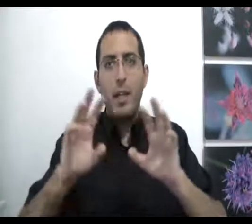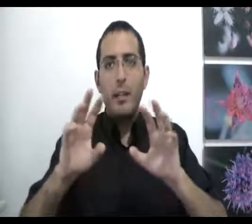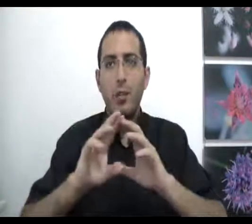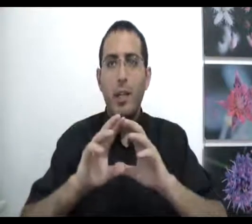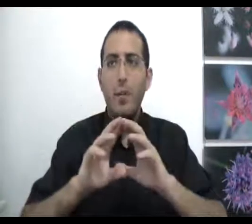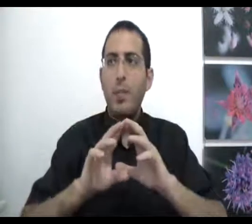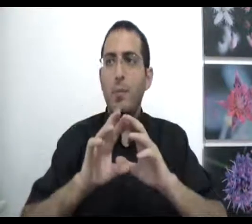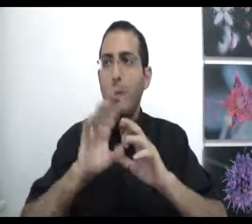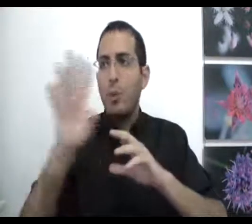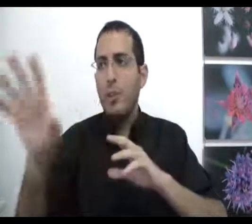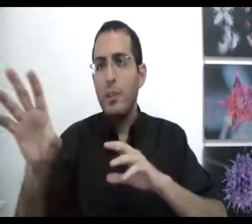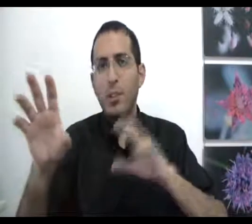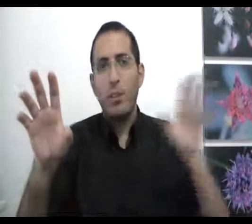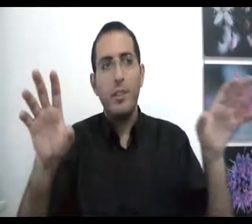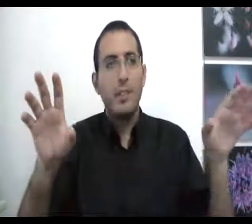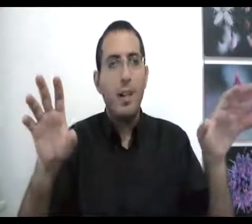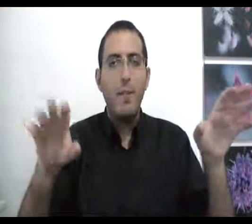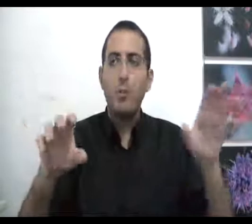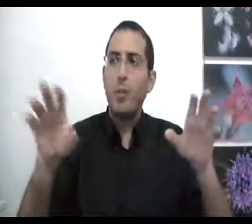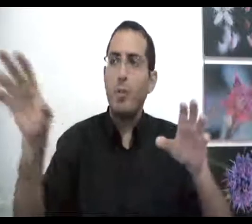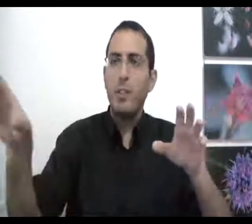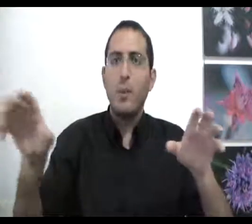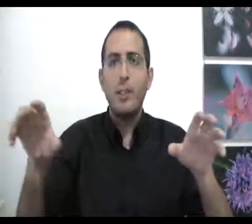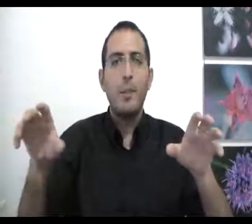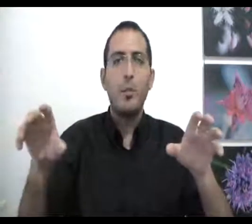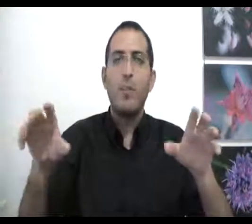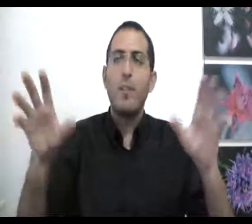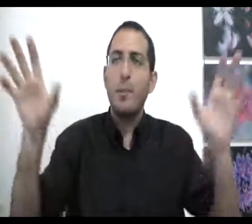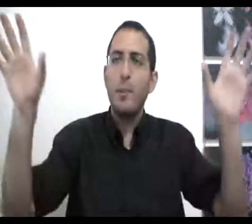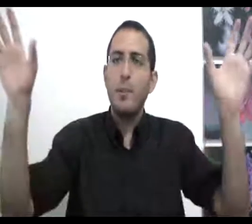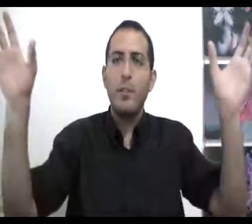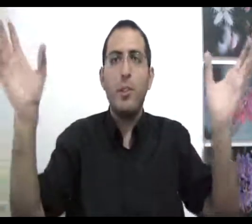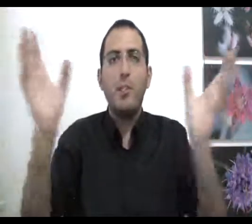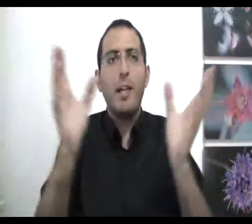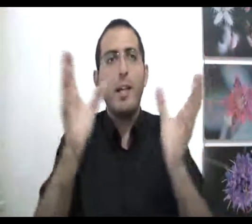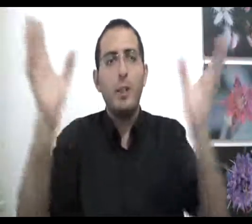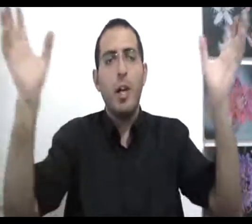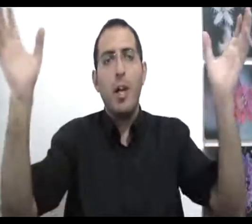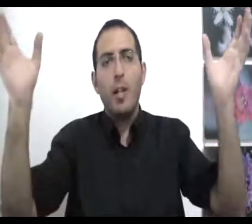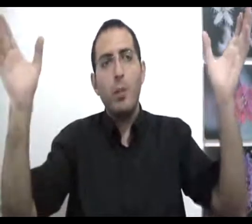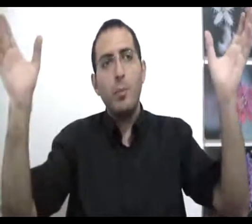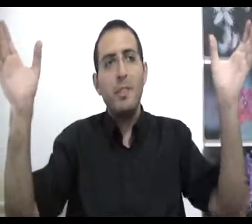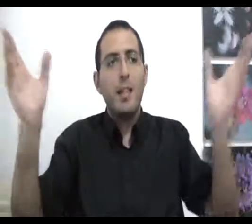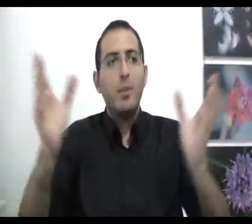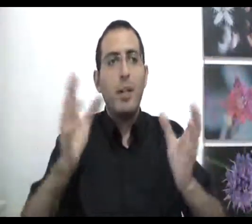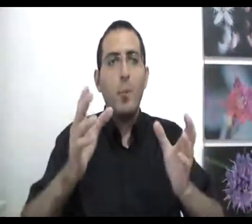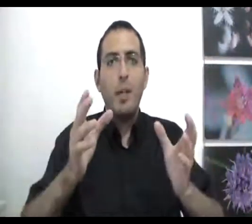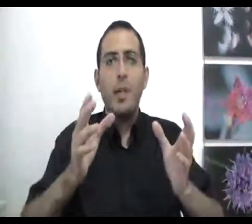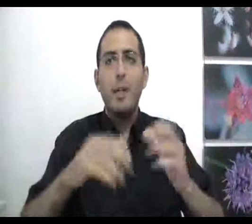הרצון, כי הבנם תמיד חושב שזה טוב וזה רע ואז הוא אומר טוב אז אני רוצה את מה שטוב לי אבל תמיד בסופו של דבר יש ככל שמסתכלים יותר לעומק מגלים